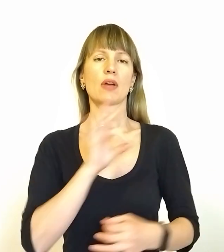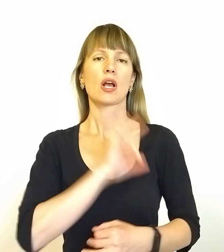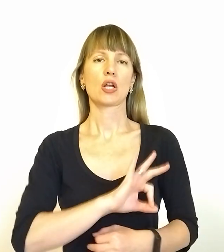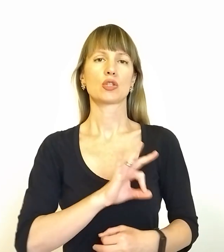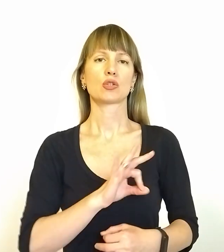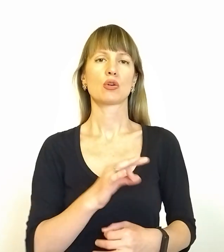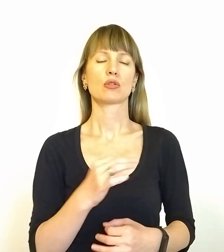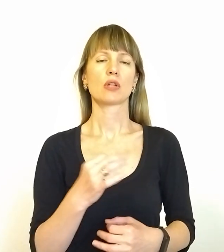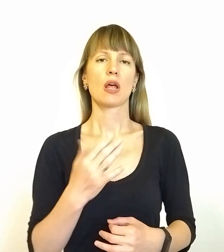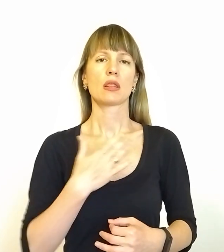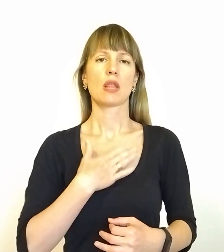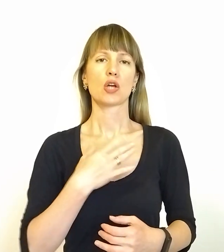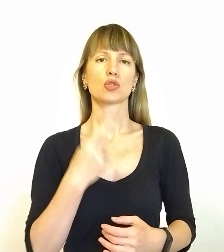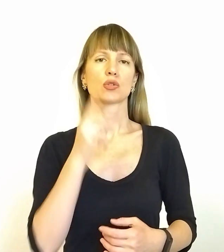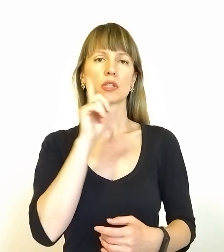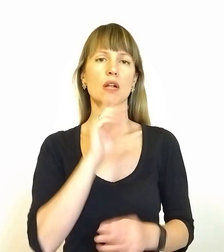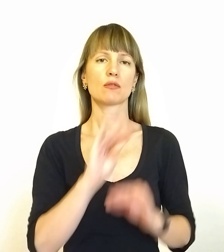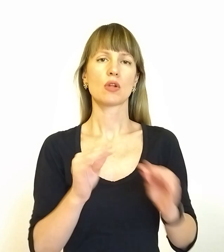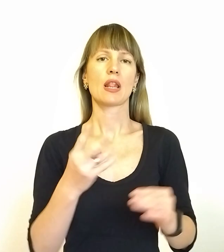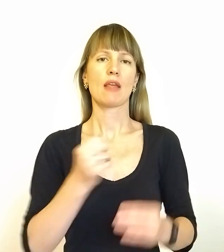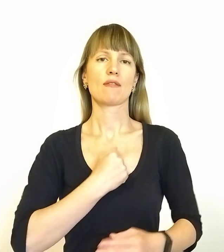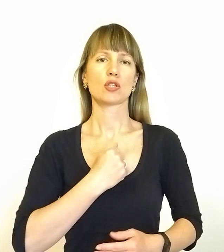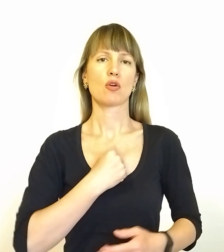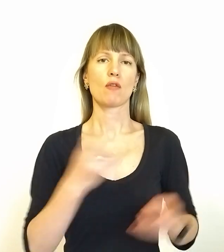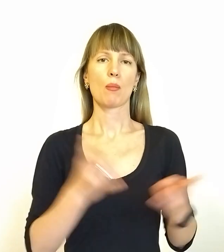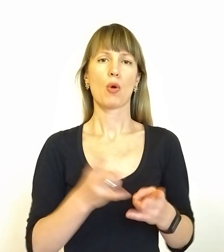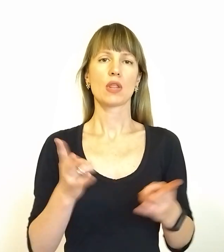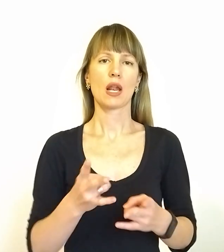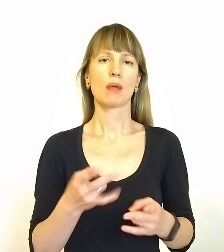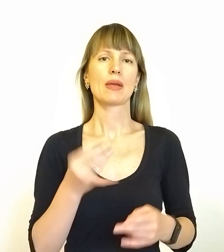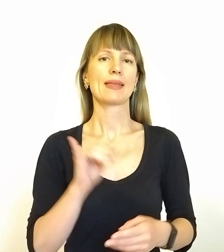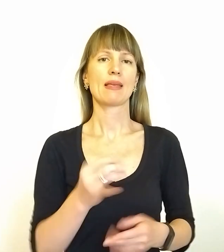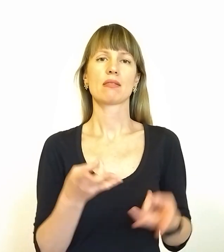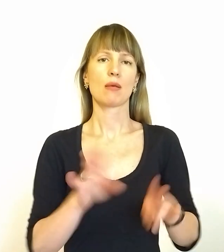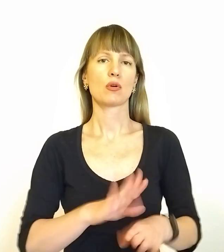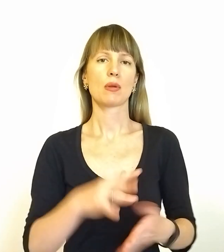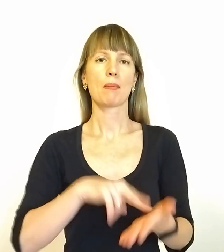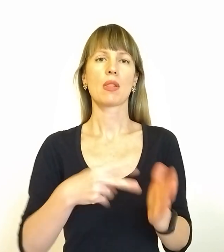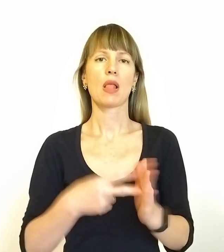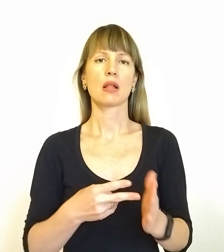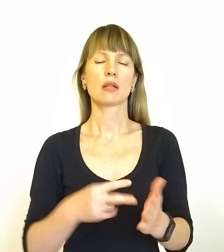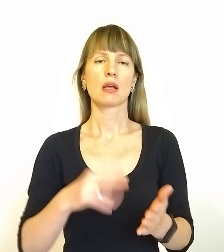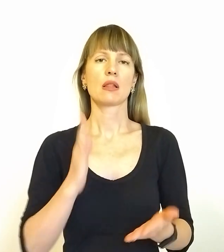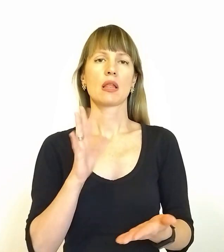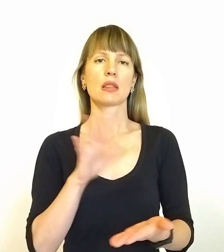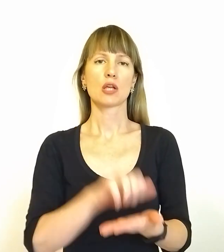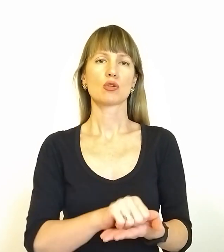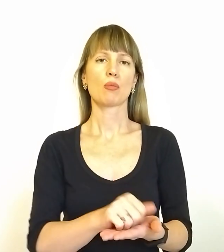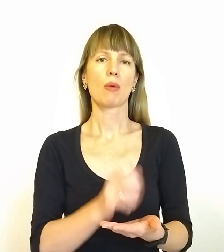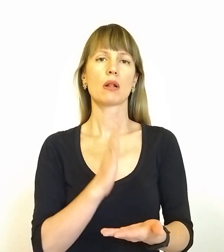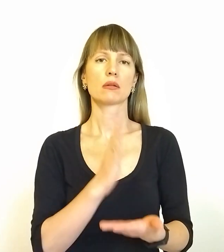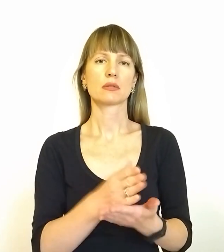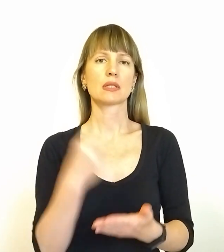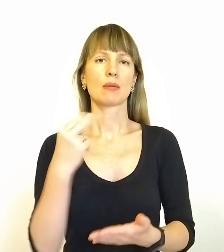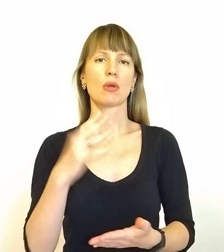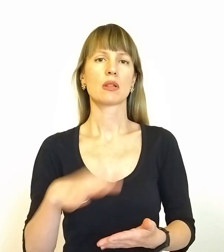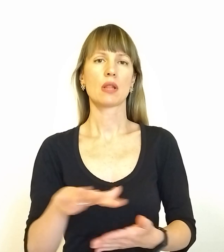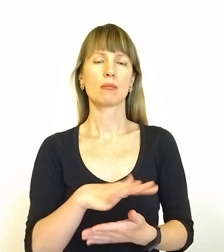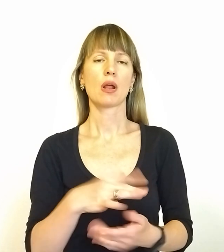цивільну інфраструктуру для військових потреб та не полишають планів наступальної операції на Запорізькому напрямку. Про це